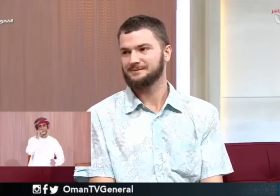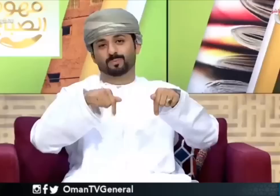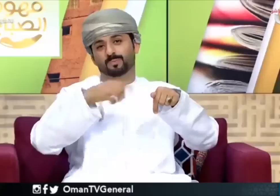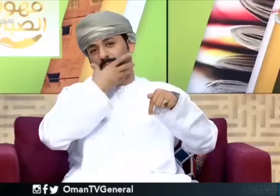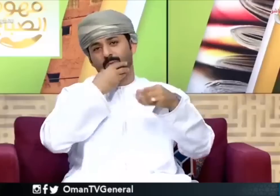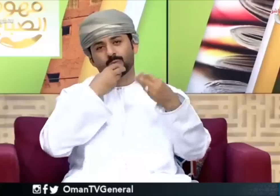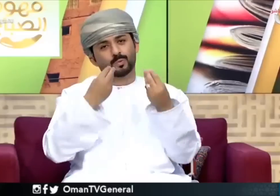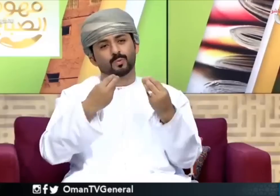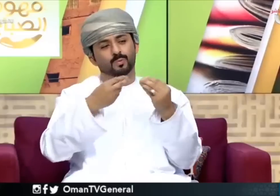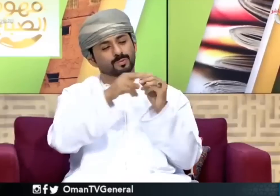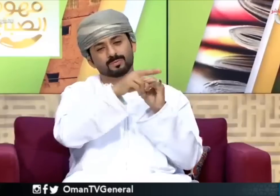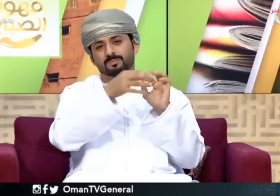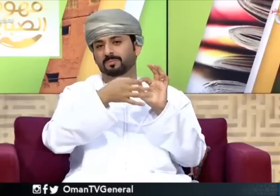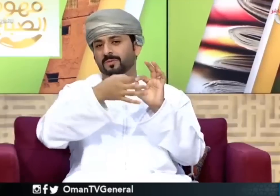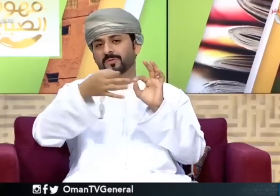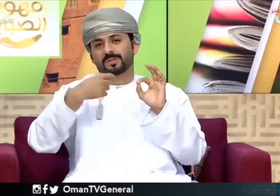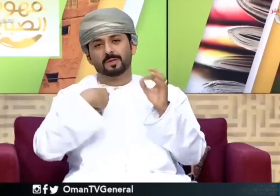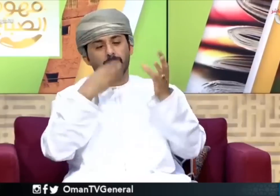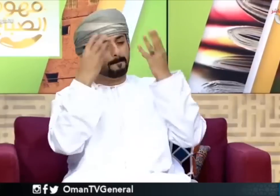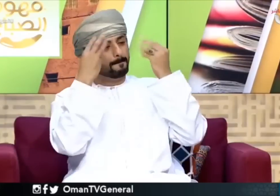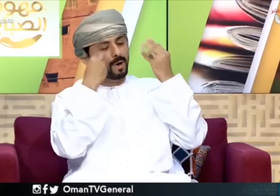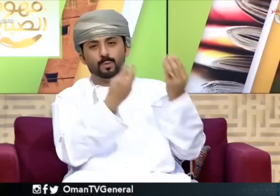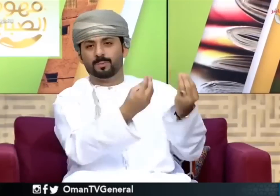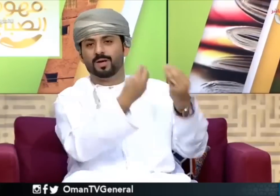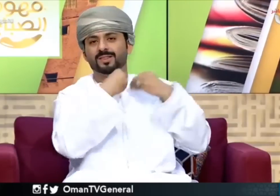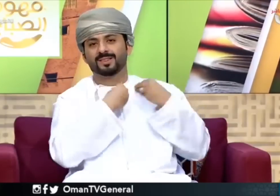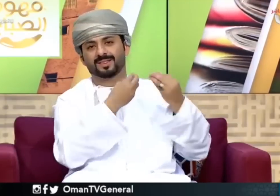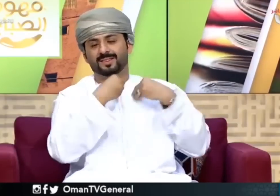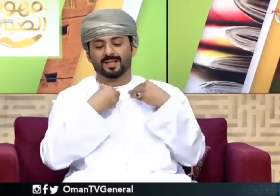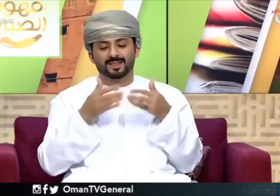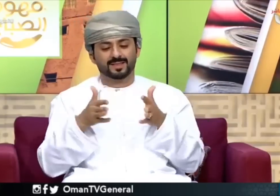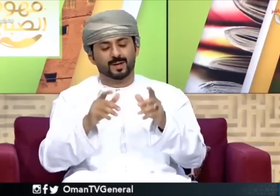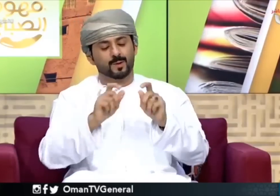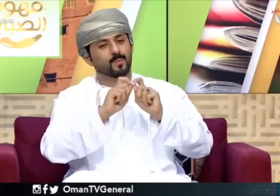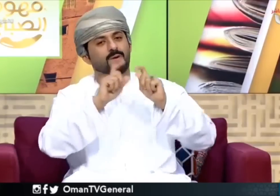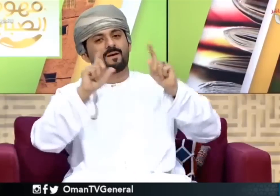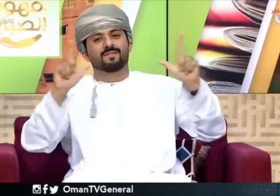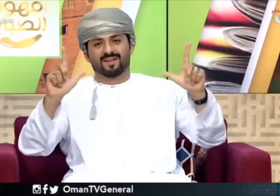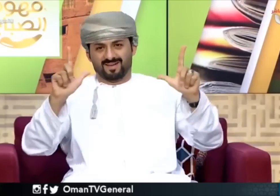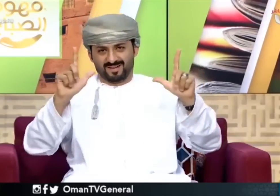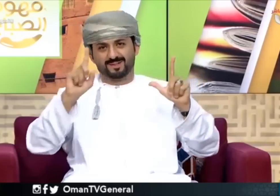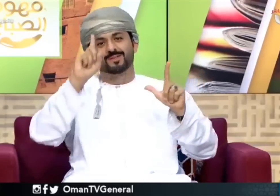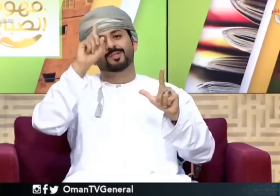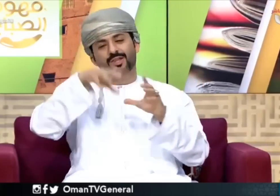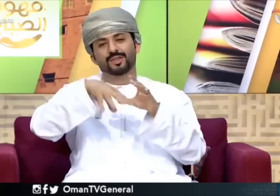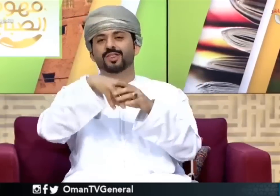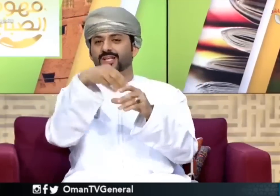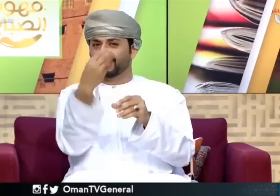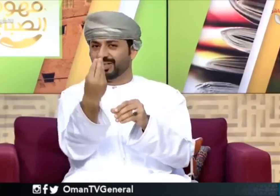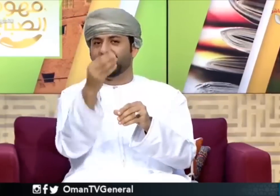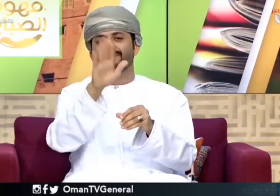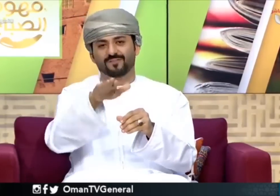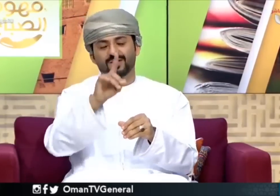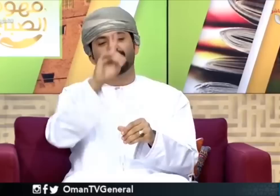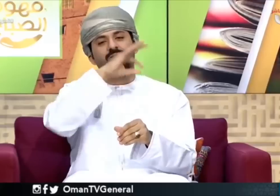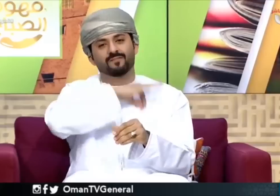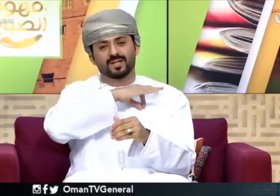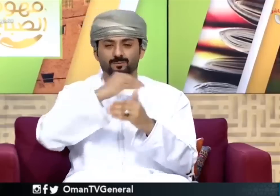طبعا الكلام رائع جدا وستفدنا منهم معلومات كثيرة وأيضا طرق للتواصل لحلول كثيرة